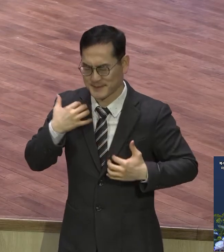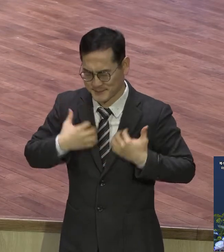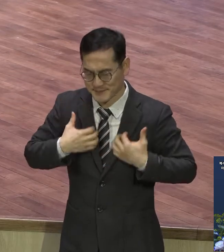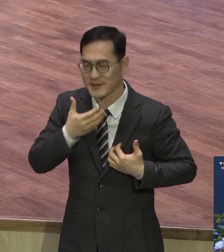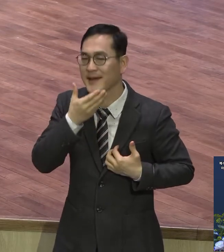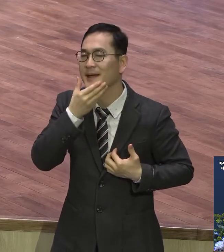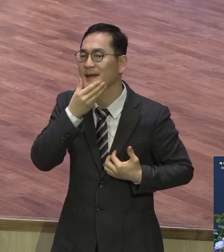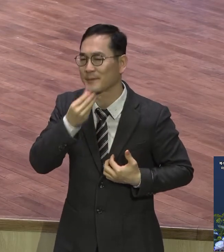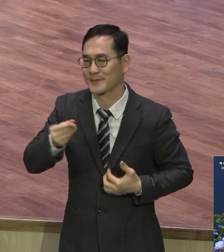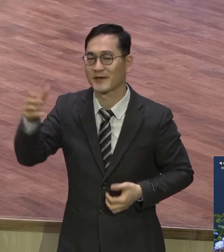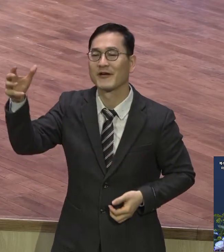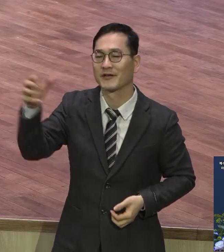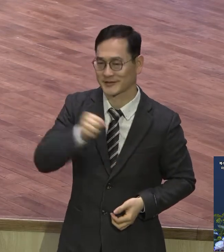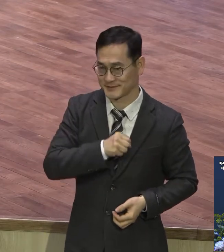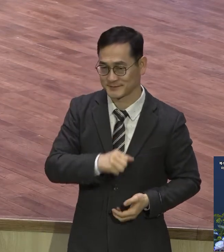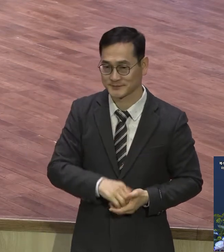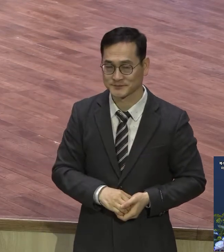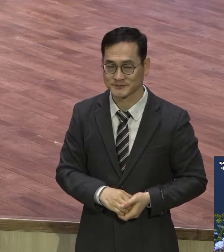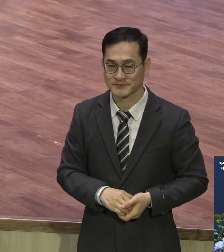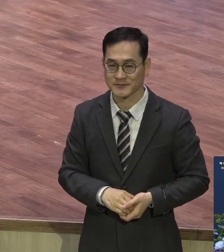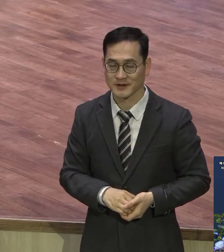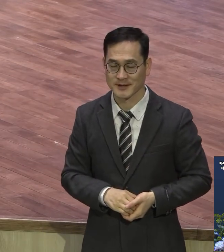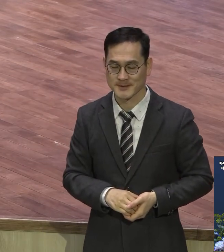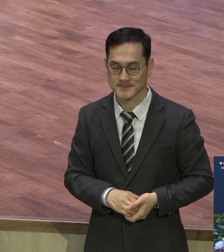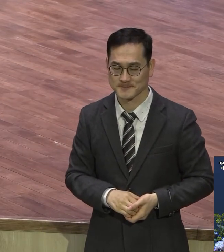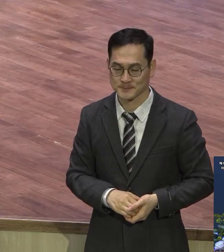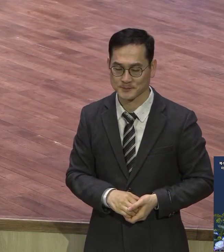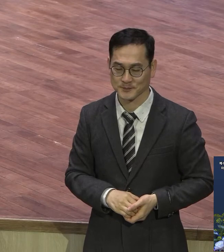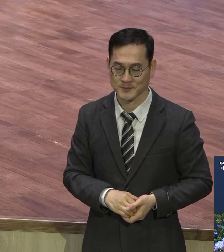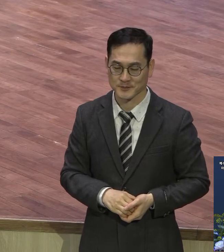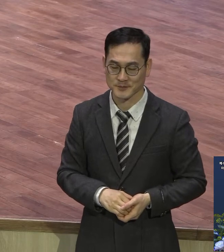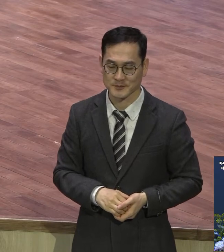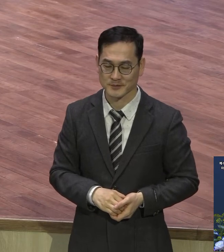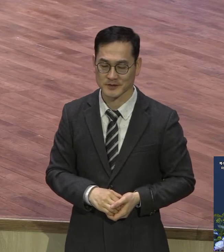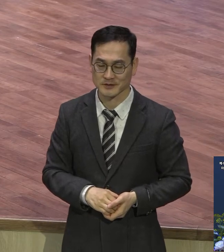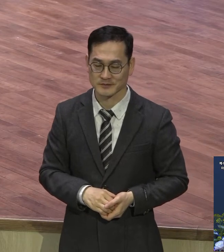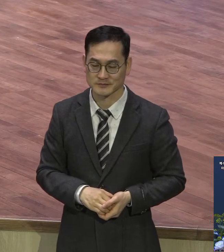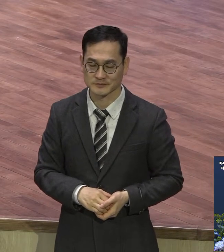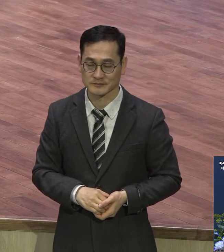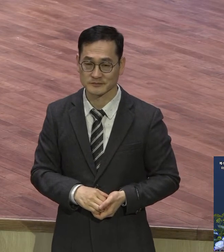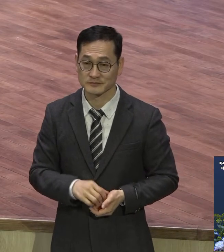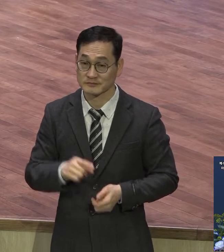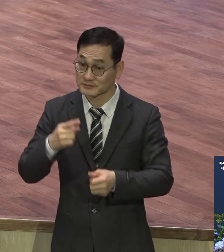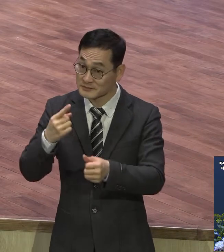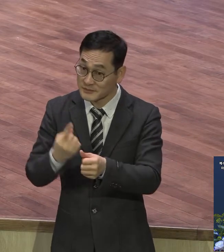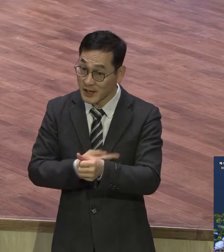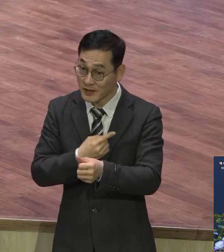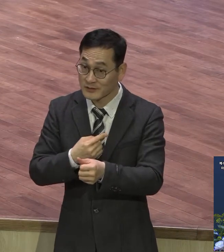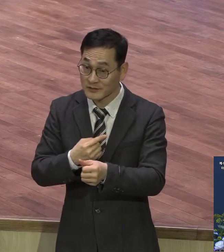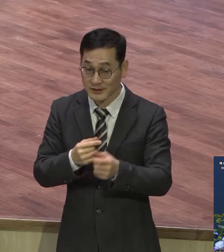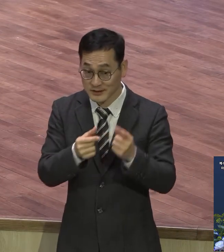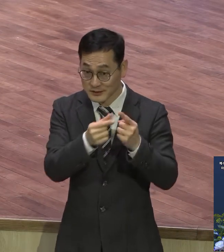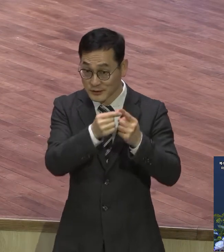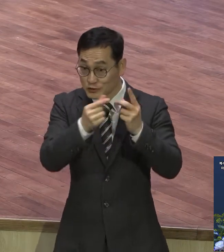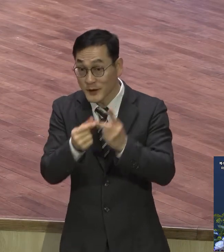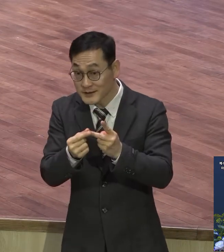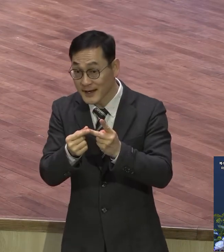신명이 가난한 상태가 된 자는 자연스럽게 오는 것이 뭐냐 애통하는 삶에 돼요. 내가